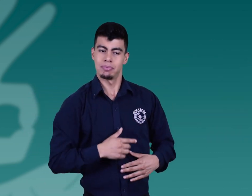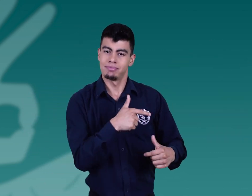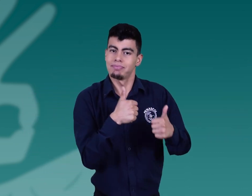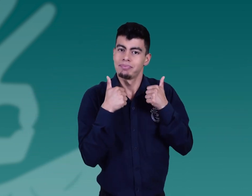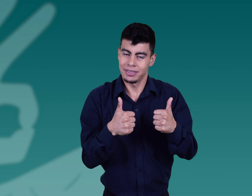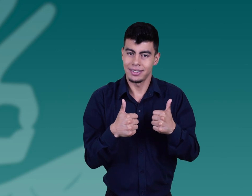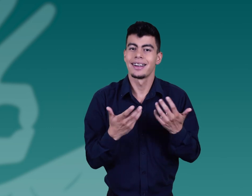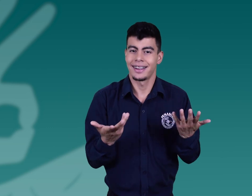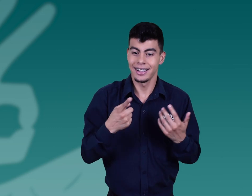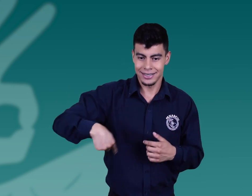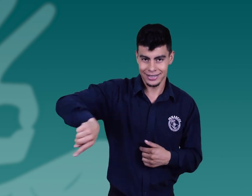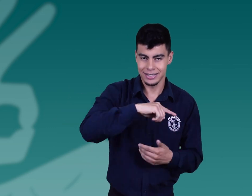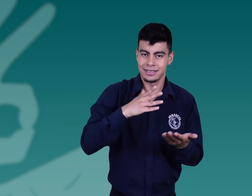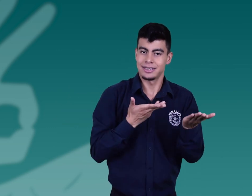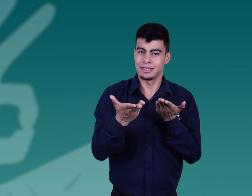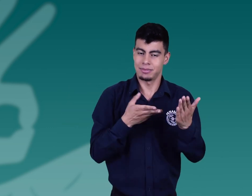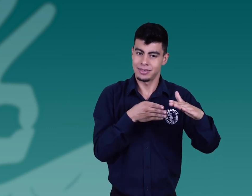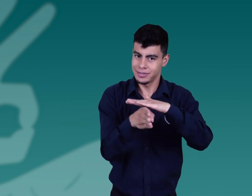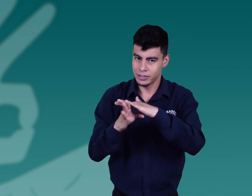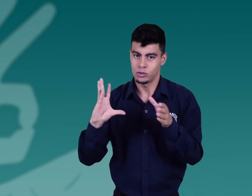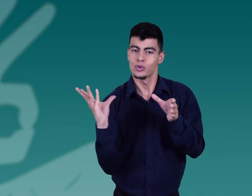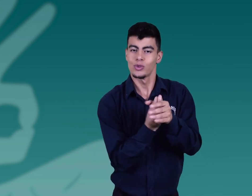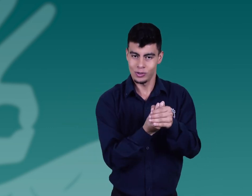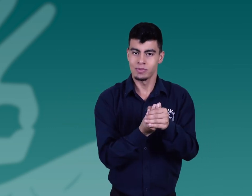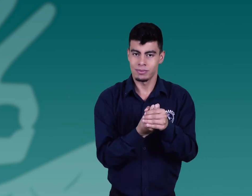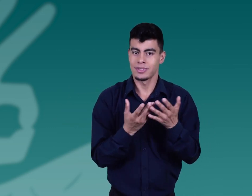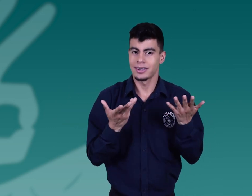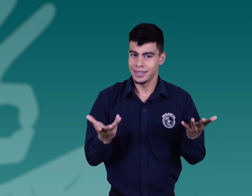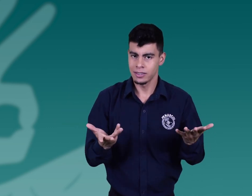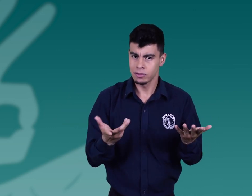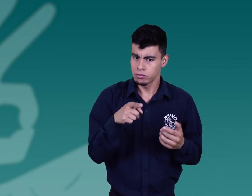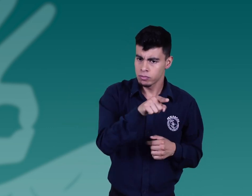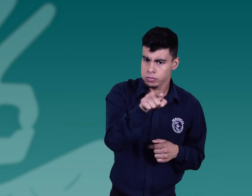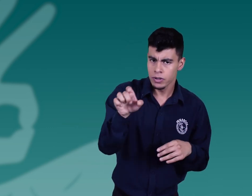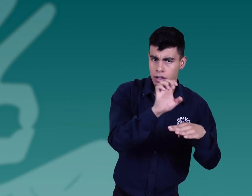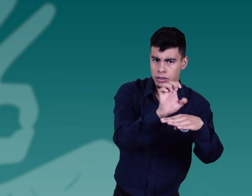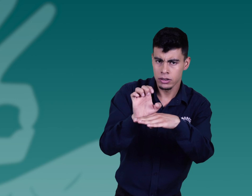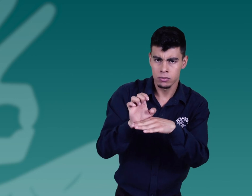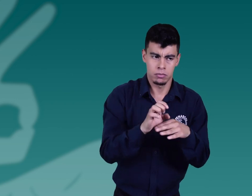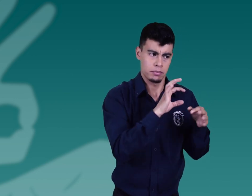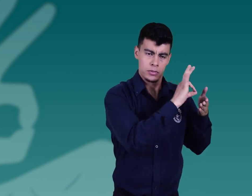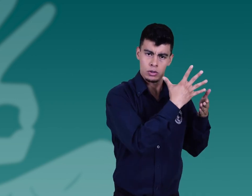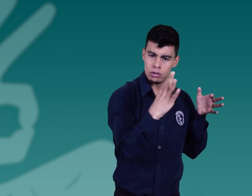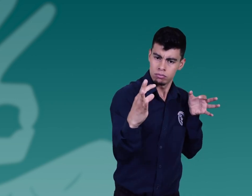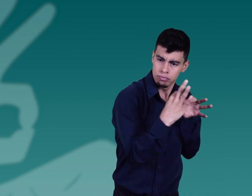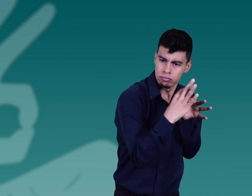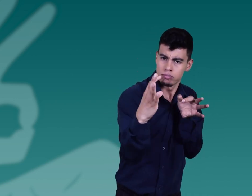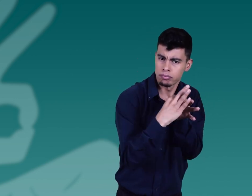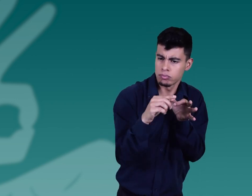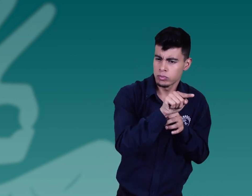un intérprete que está de manera virtual, permitiendo el acceso a la información y la inclusión. A continuación veremos las entidades